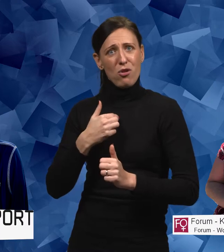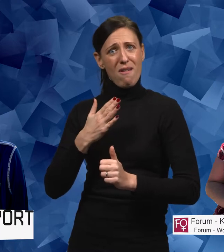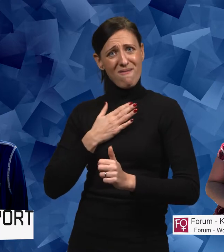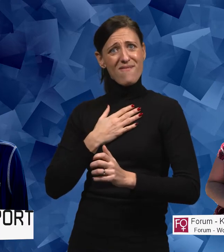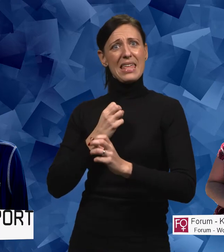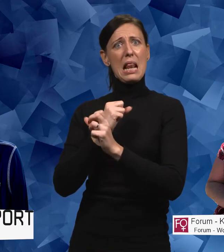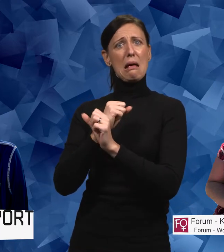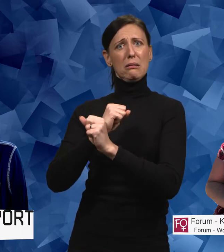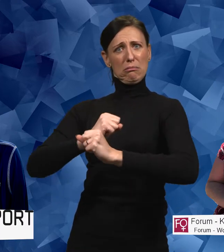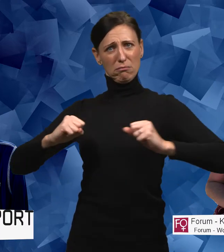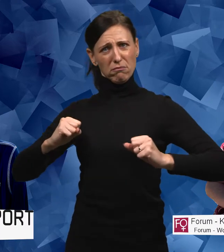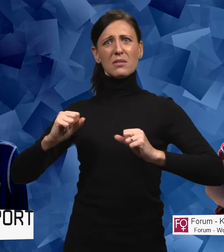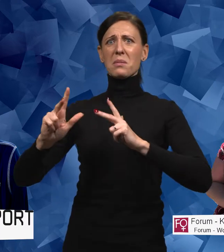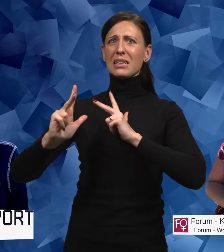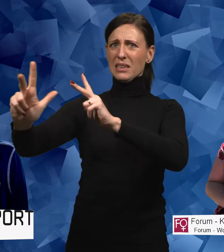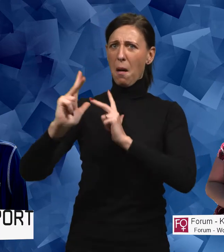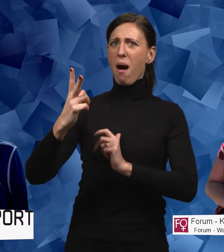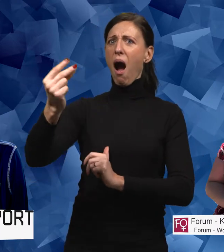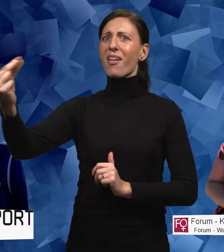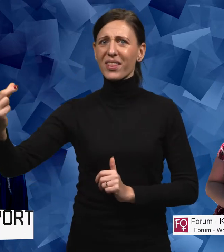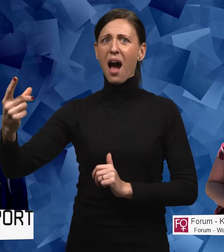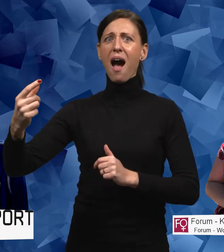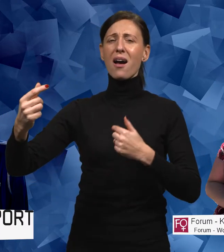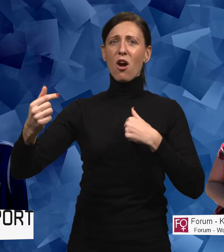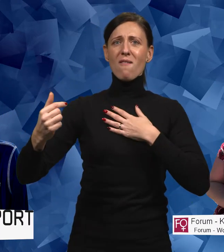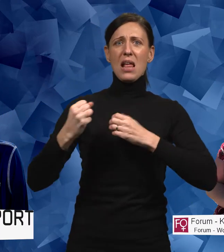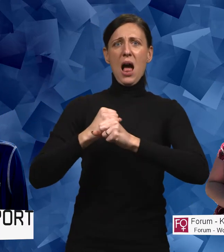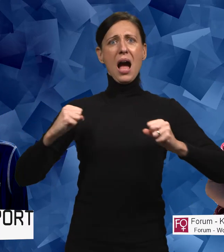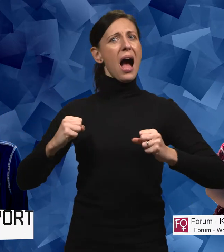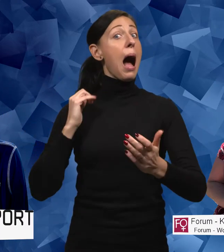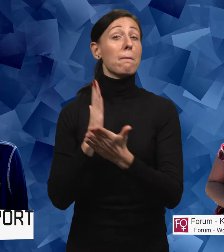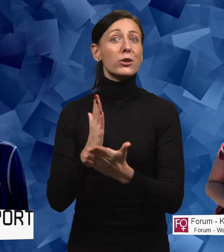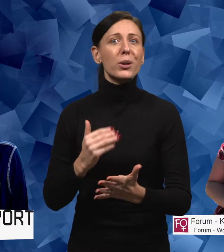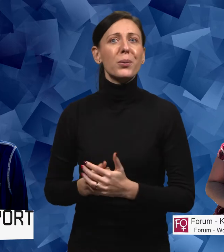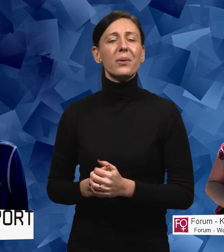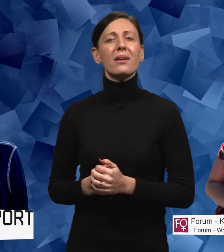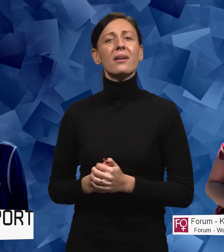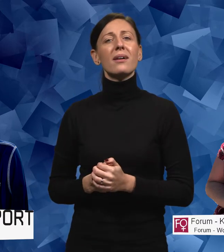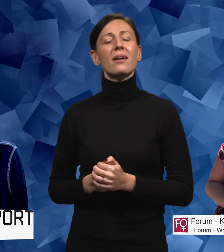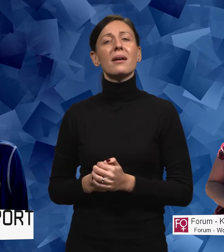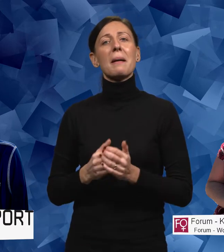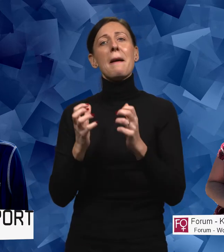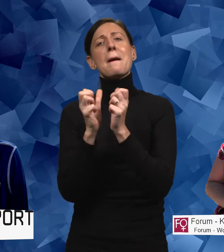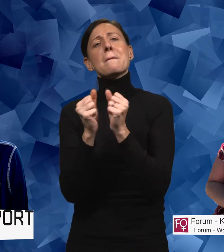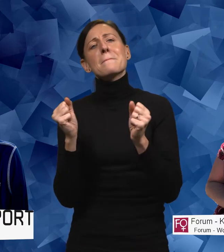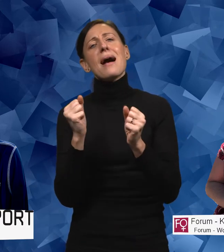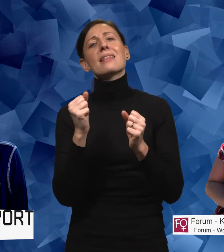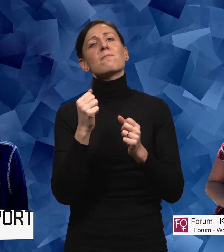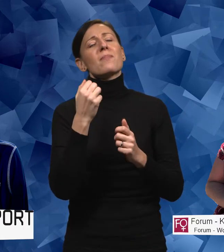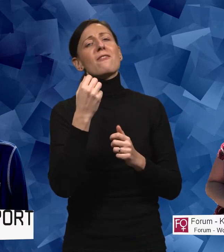Att man ger över det som andra vill göra sig fria ifrån. Så kan det absolut vara. Men framförallt är det ju så här